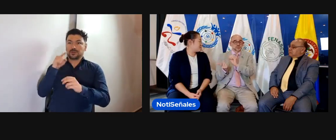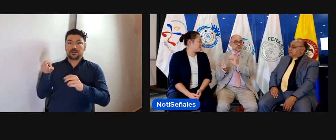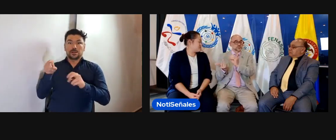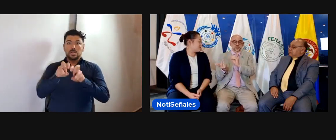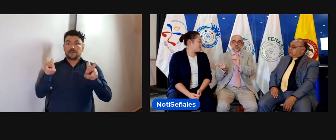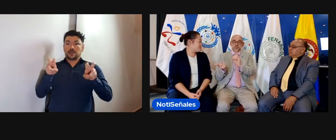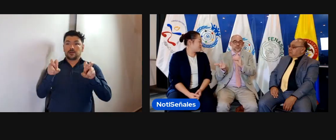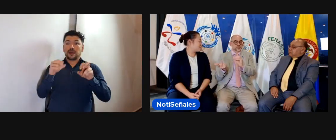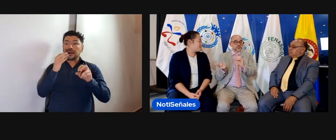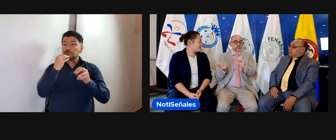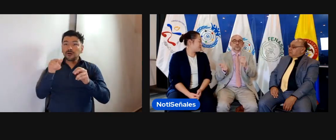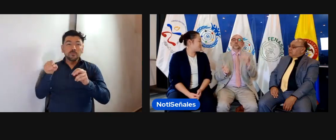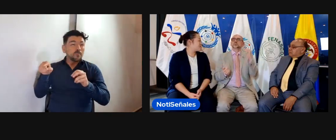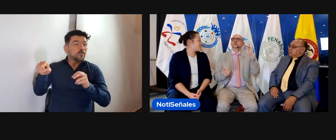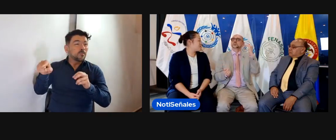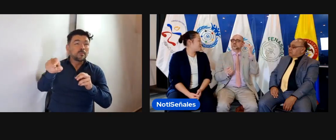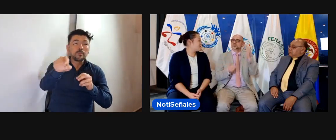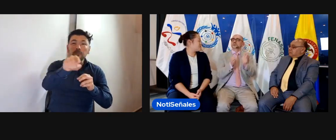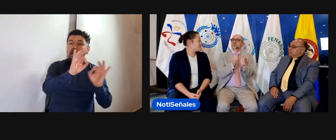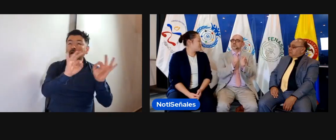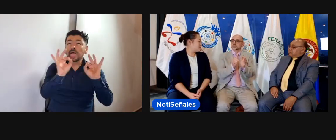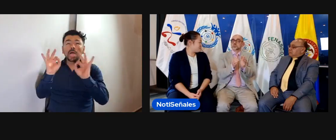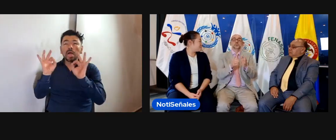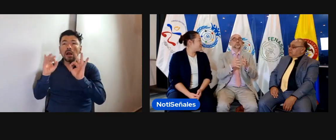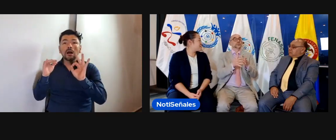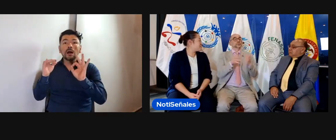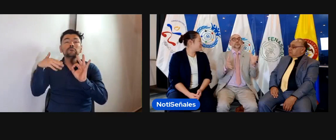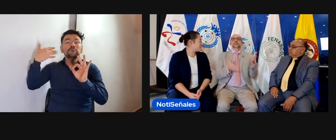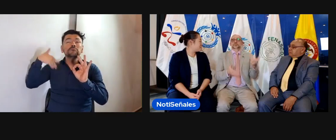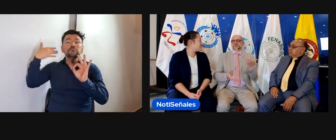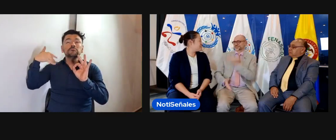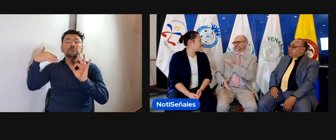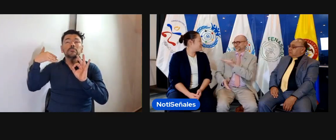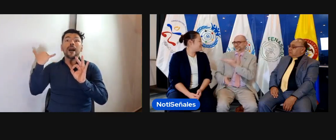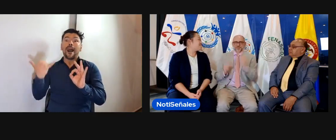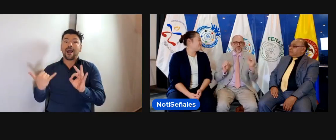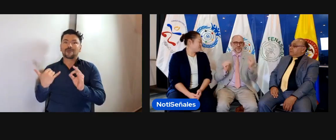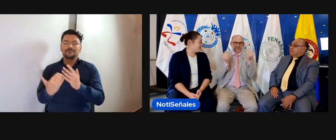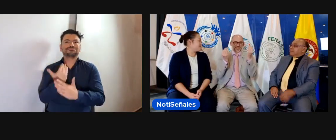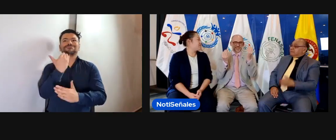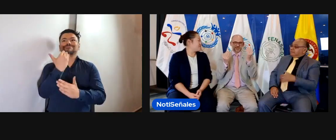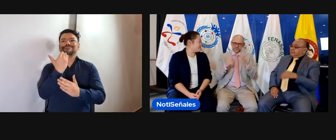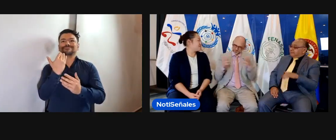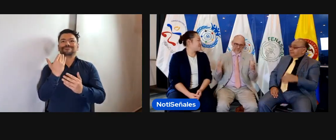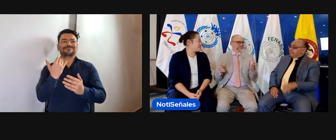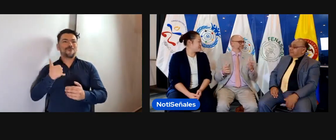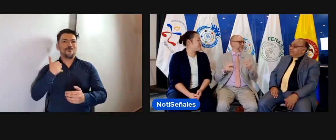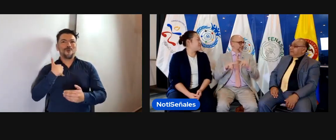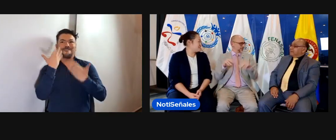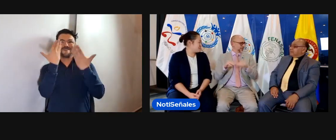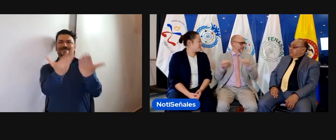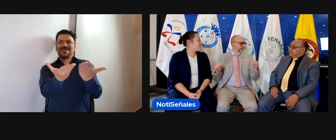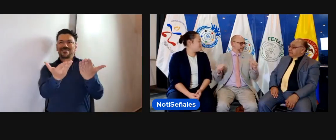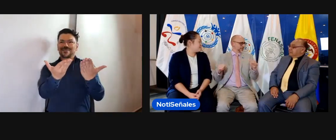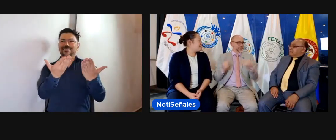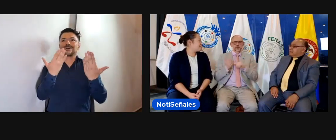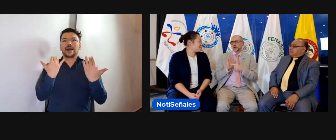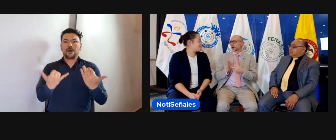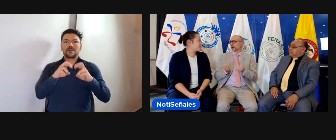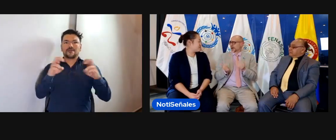si nos ponemos a hablar de asociaciones de personas con discapacidad, son muy pocas. Digamos que después vienen personas hipoacústicas, pero